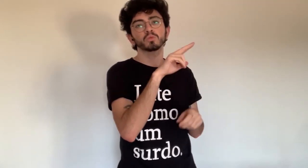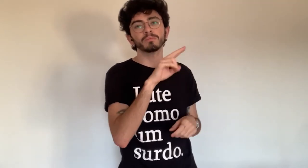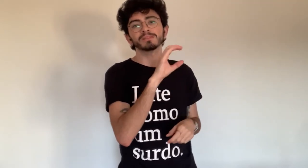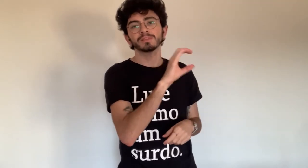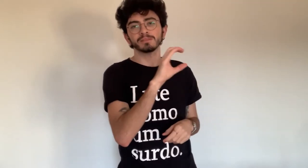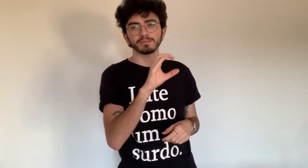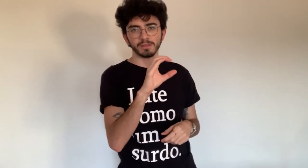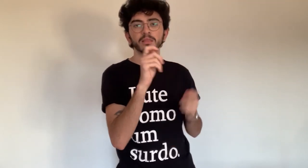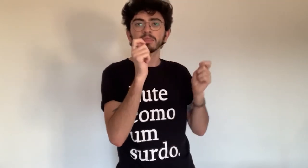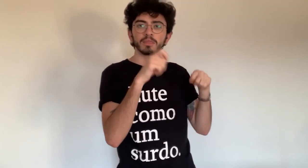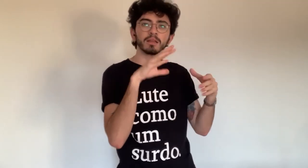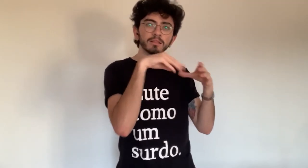e desativar.